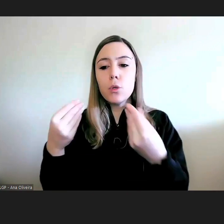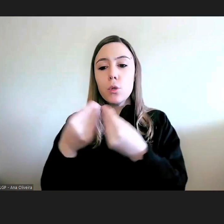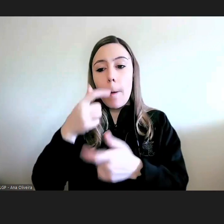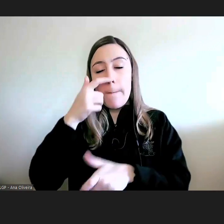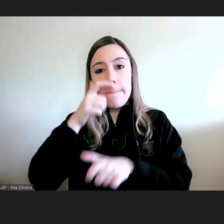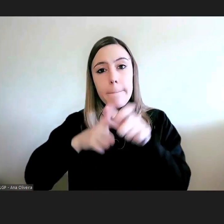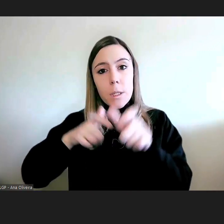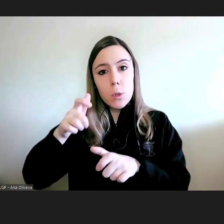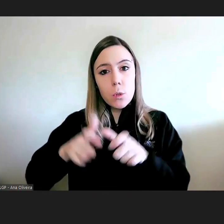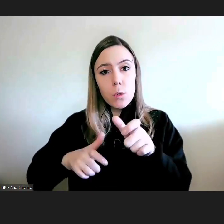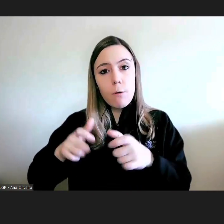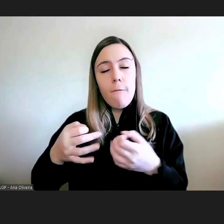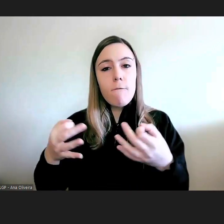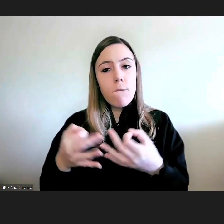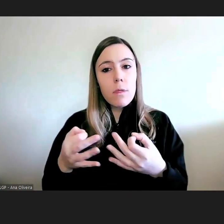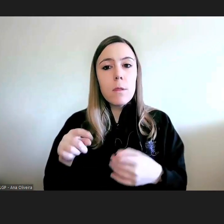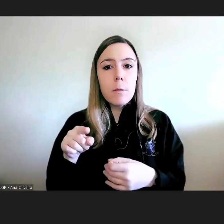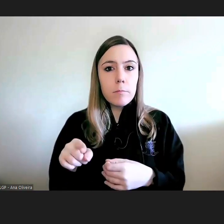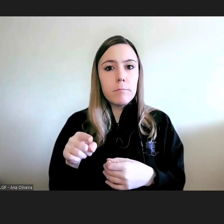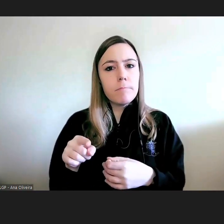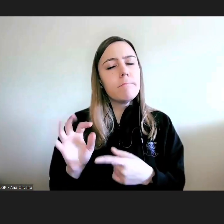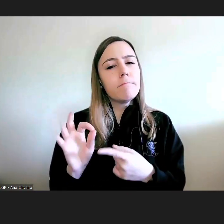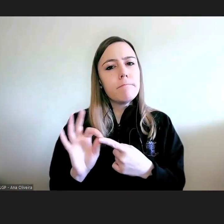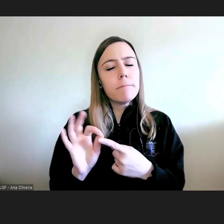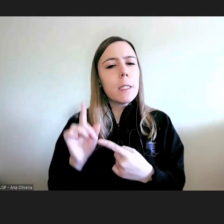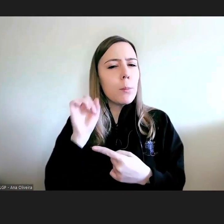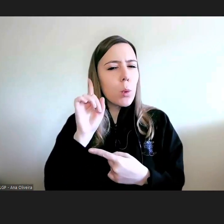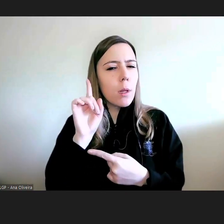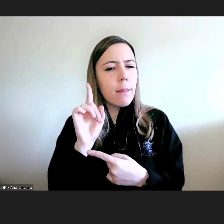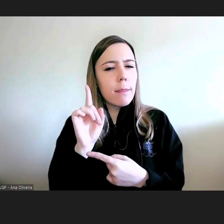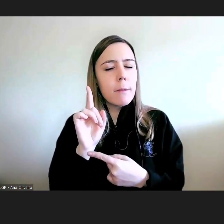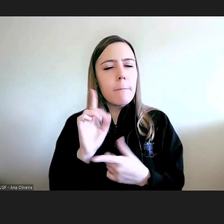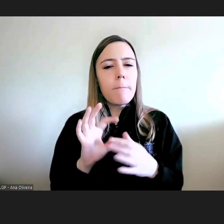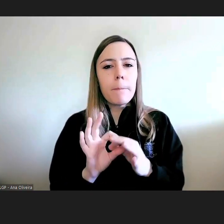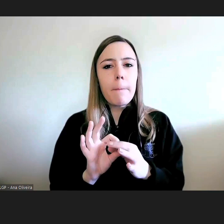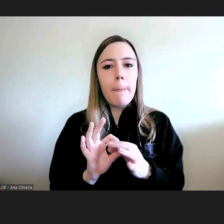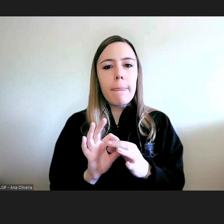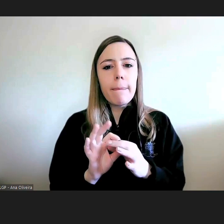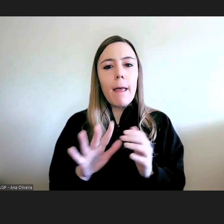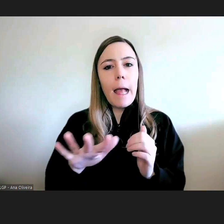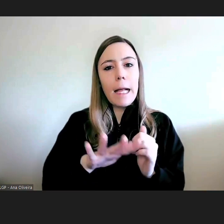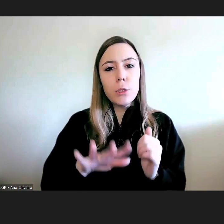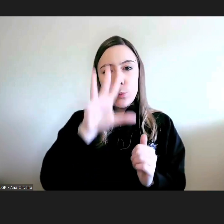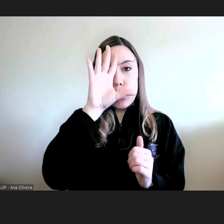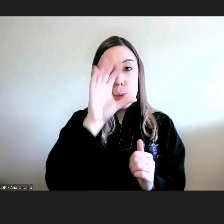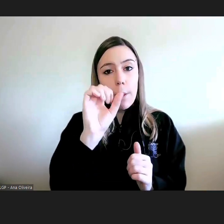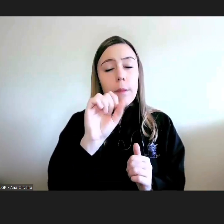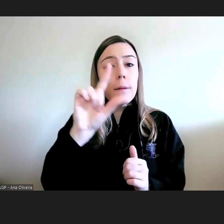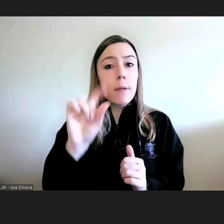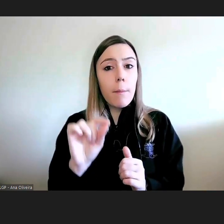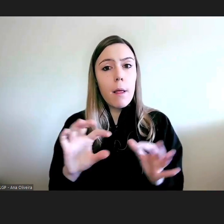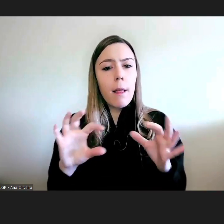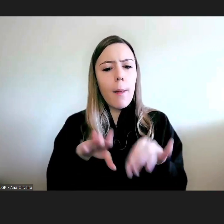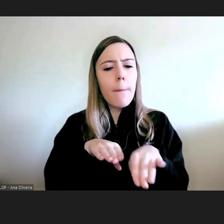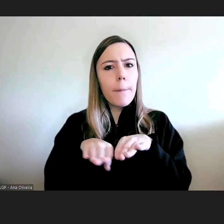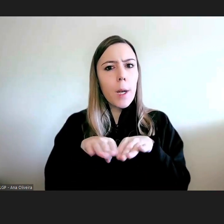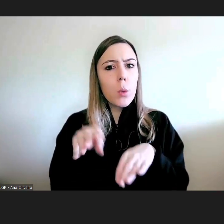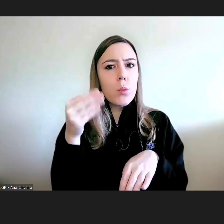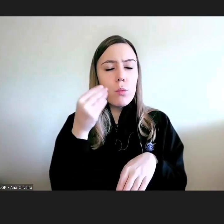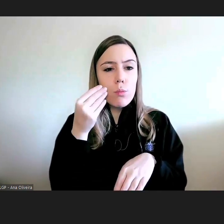por outro, é de facto particular em termos estatutários e em termos da sua prática.